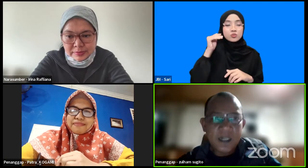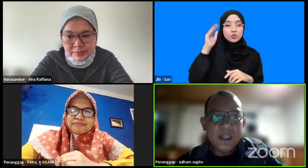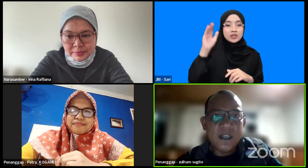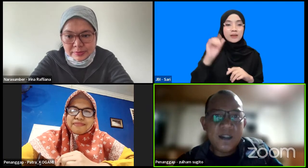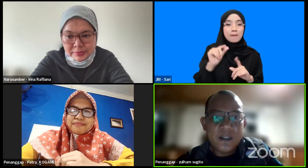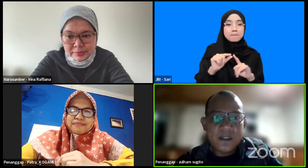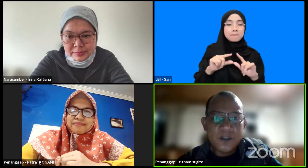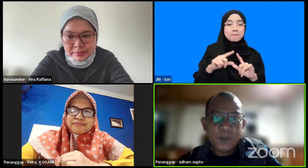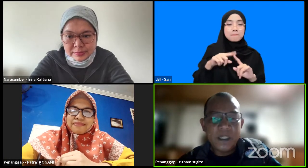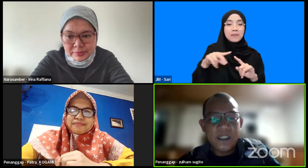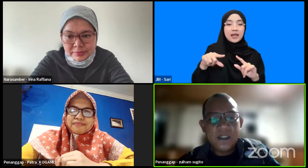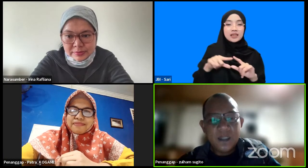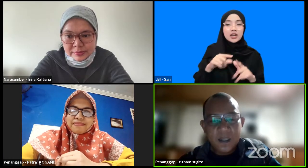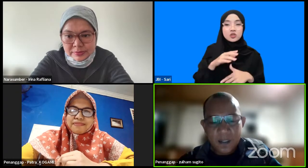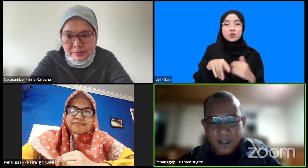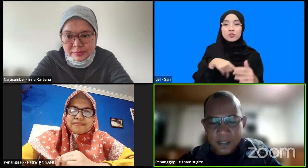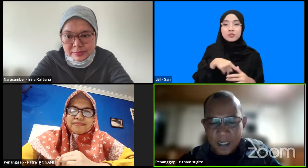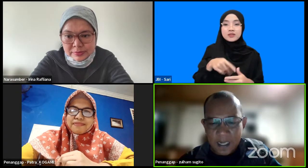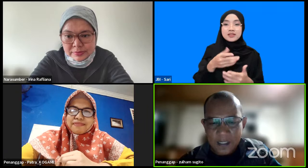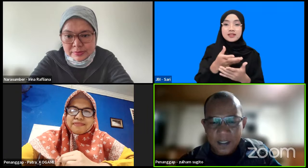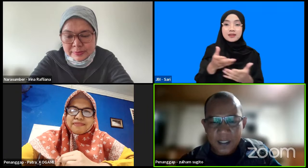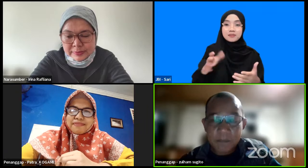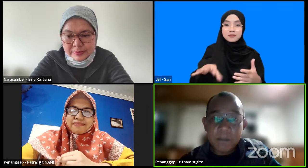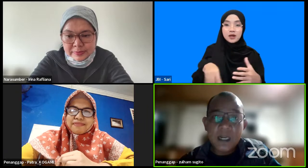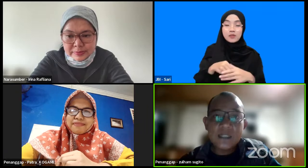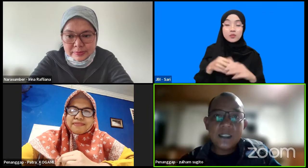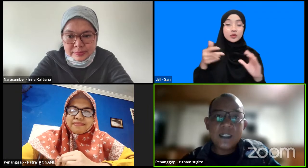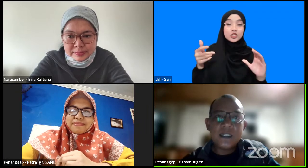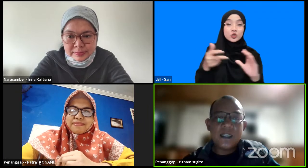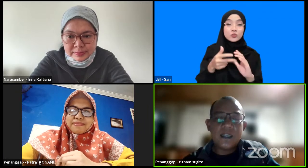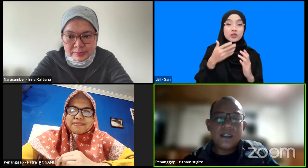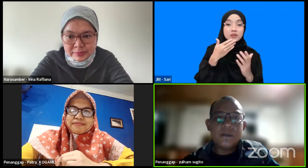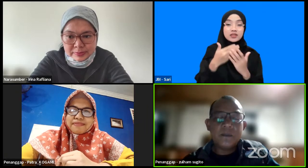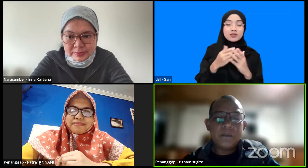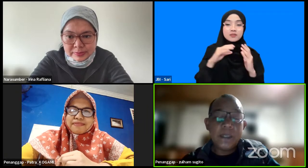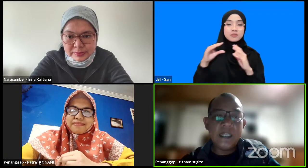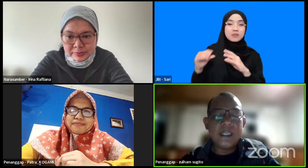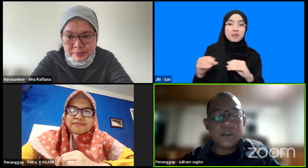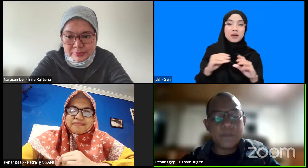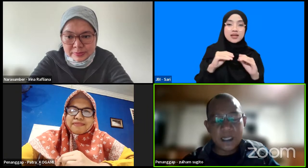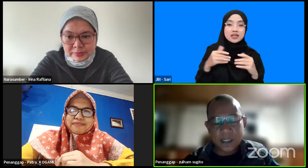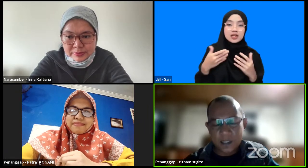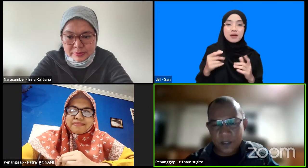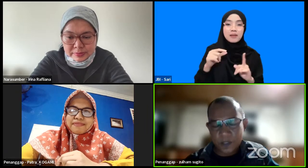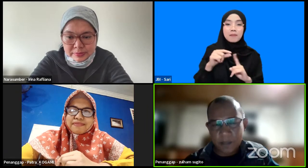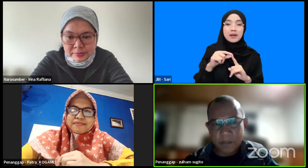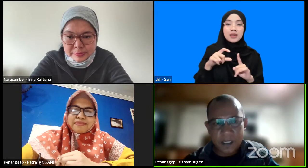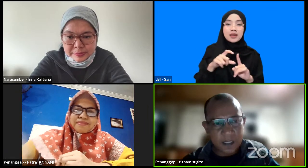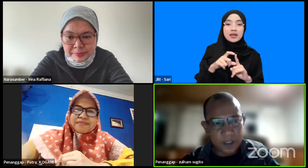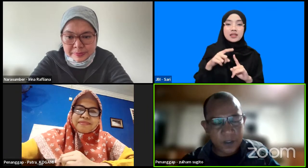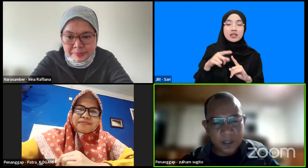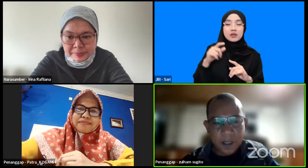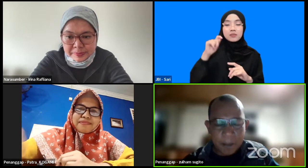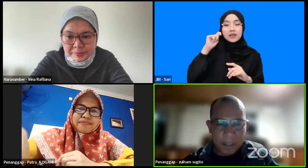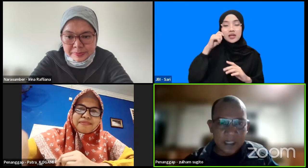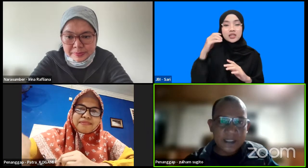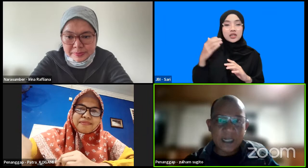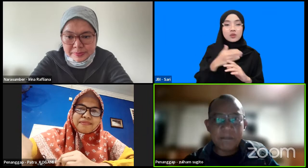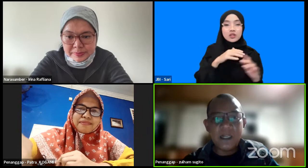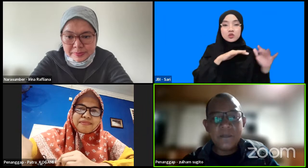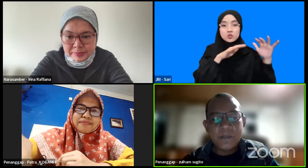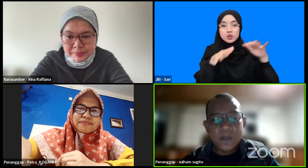hadir pada Zoom ini terkait dengan pembahasan PDT atau peringatan dini tsunami Inatius